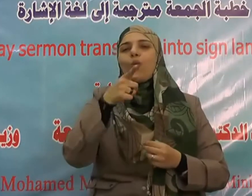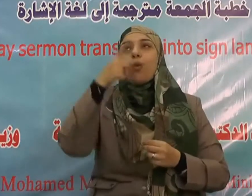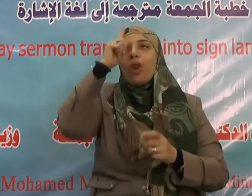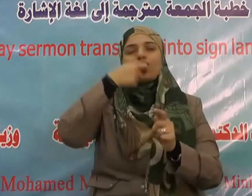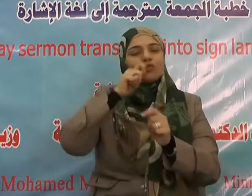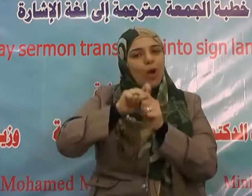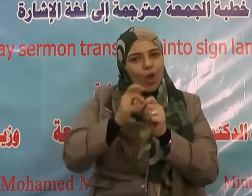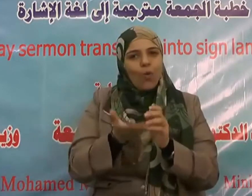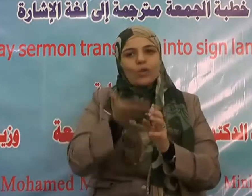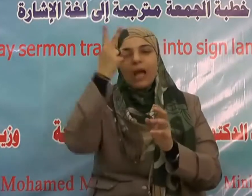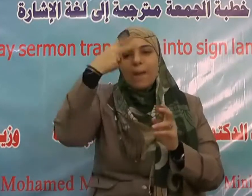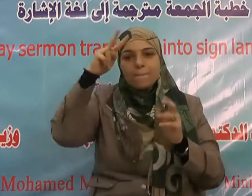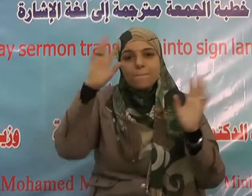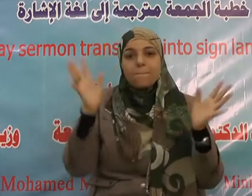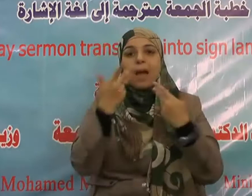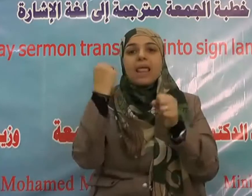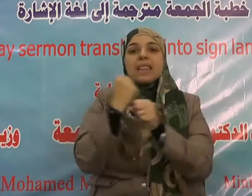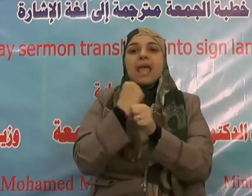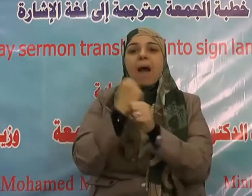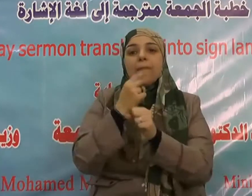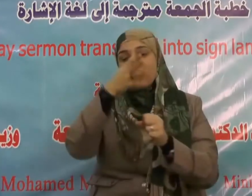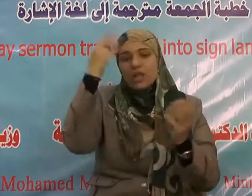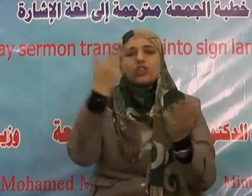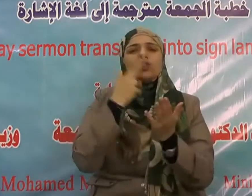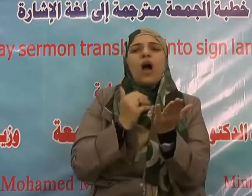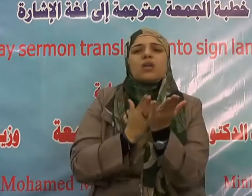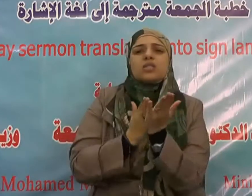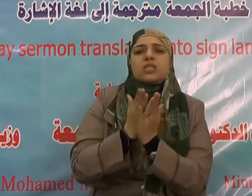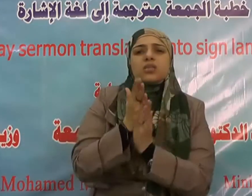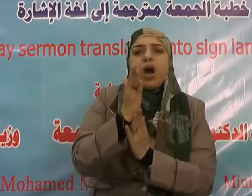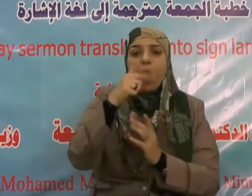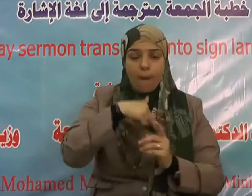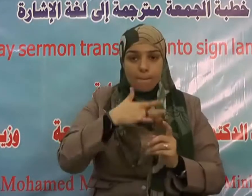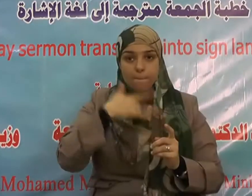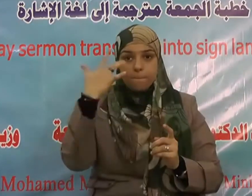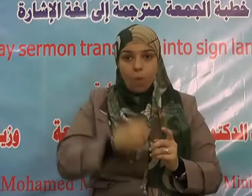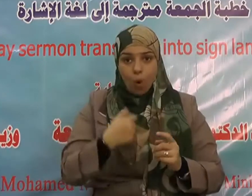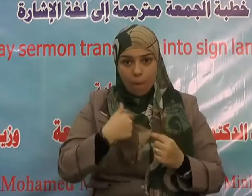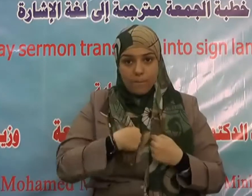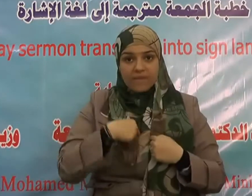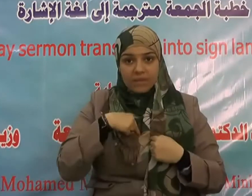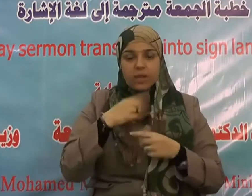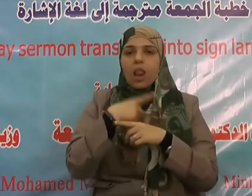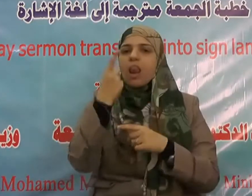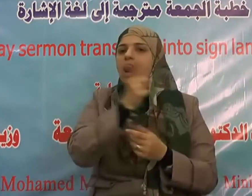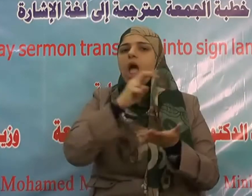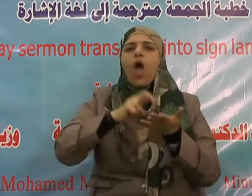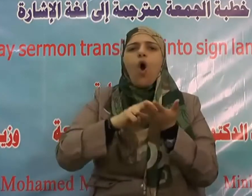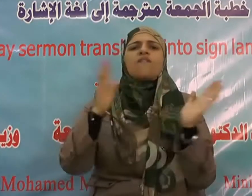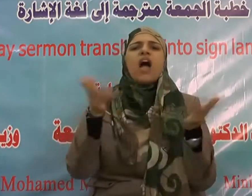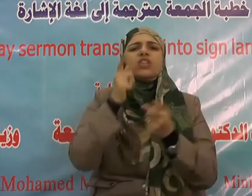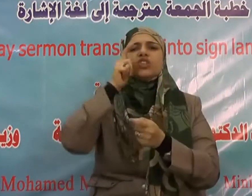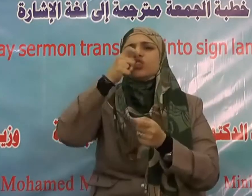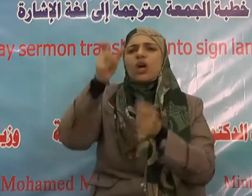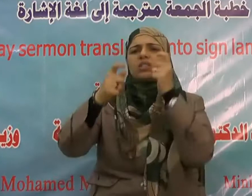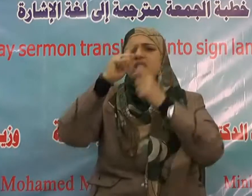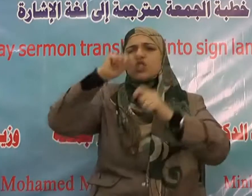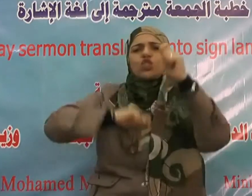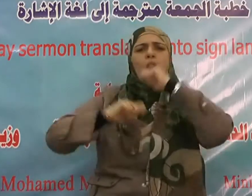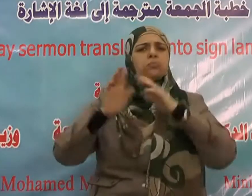صاحبه ويظهر أثره في سلوكه وسائر